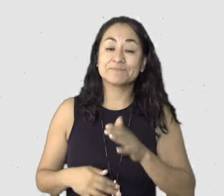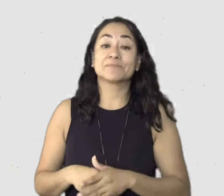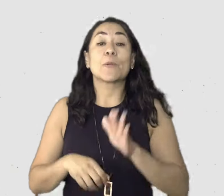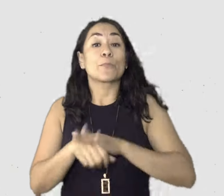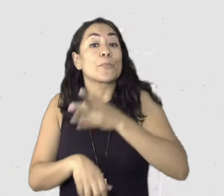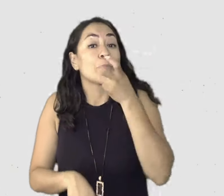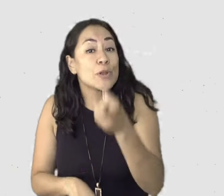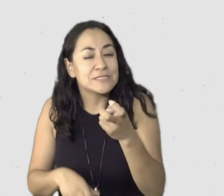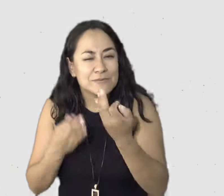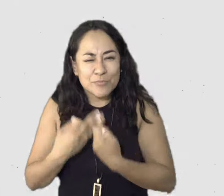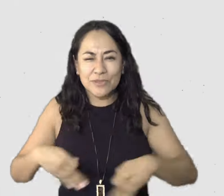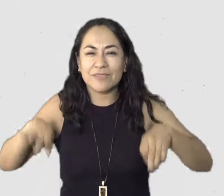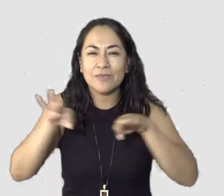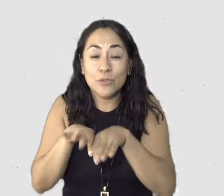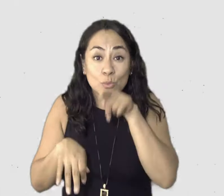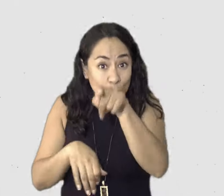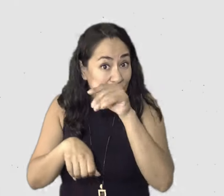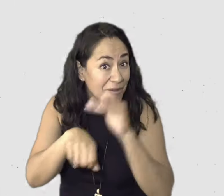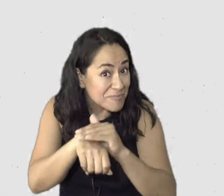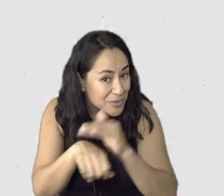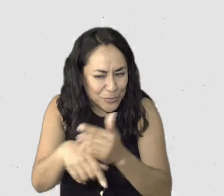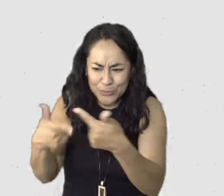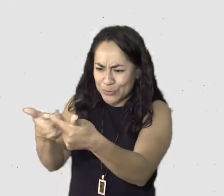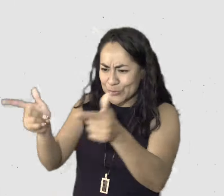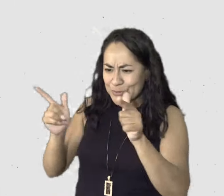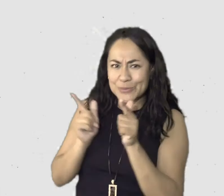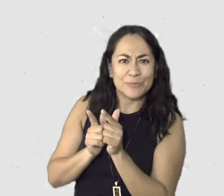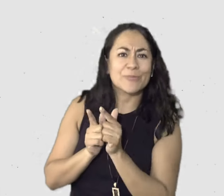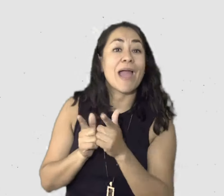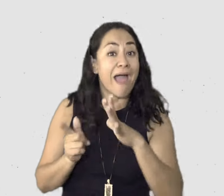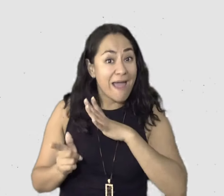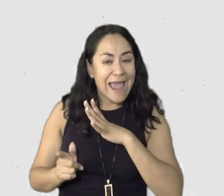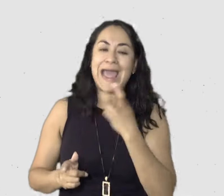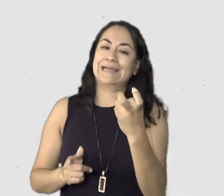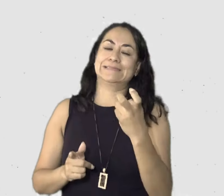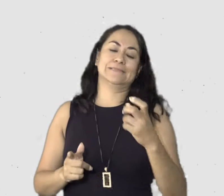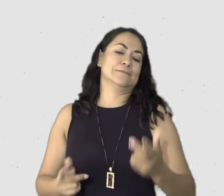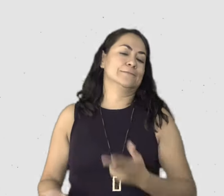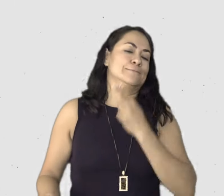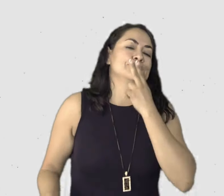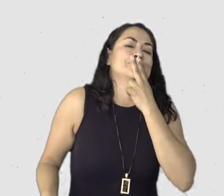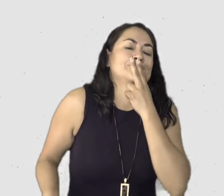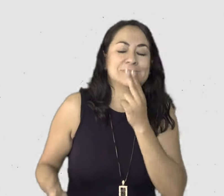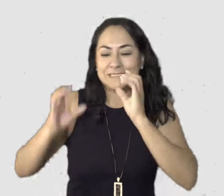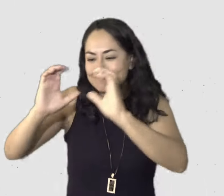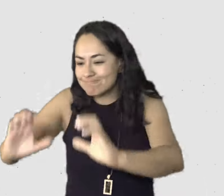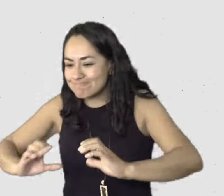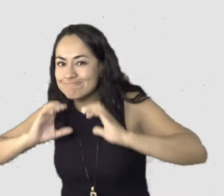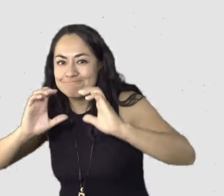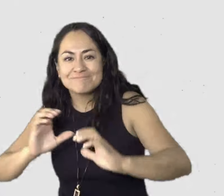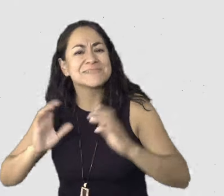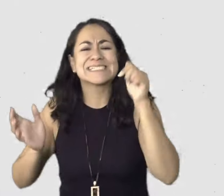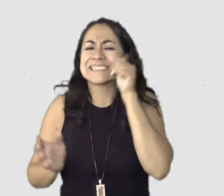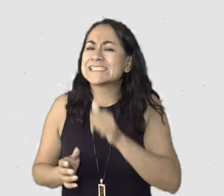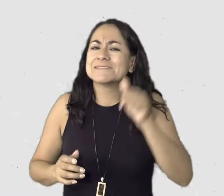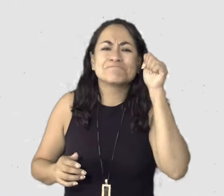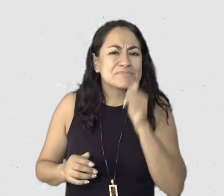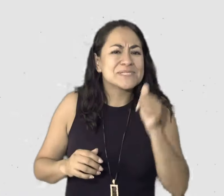tribu, consérvala y si quieres seguir siendo parte de ella, nútrela como una plantita, como cuidamos a nuestros hijos porque